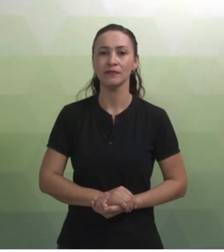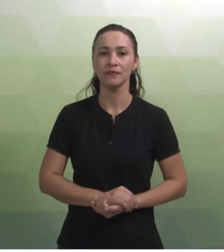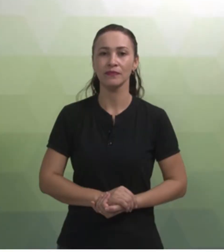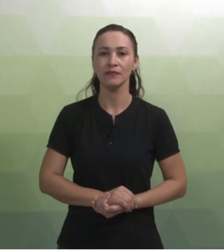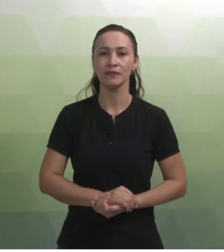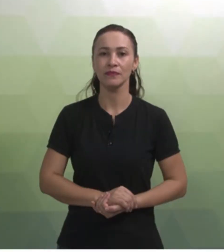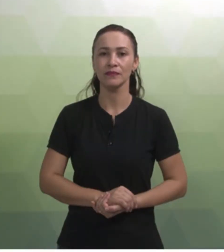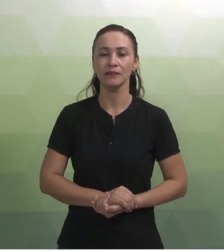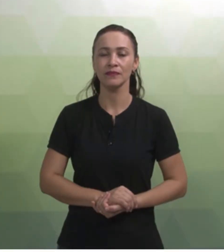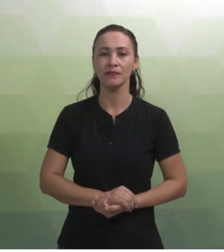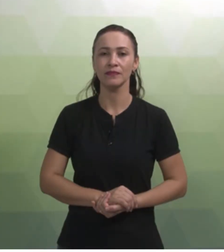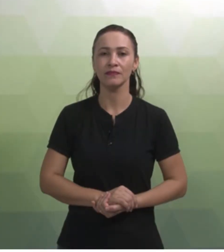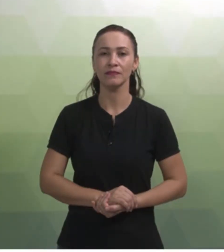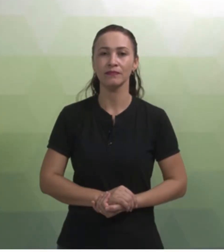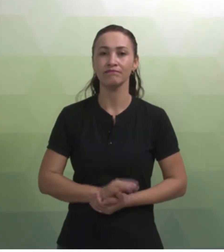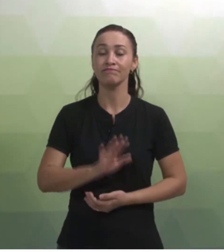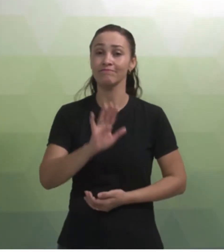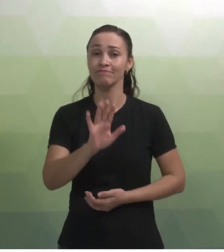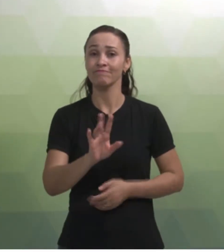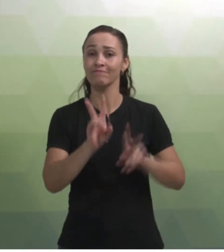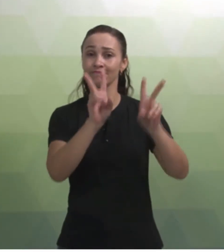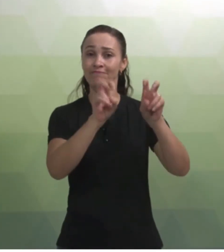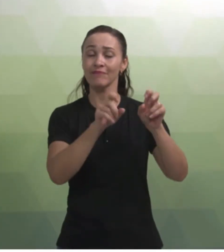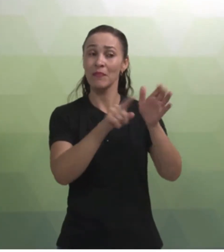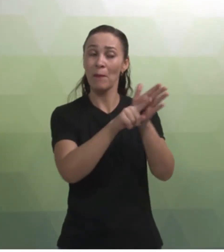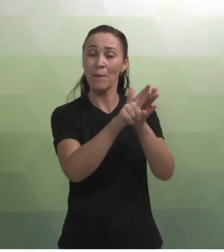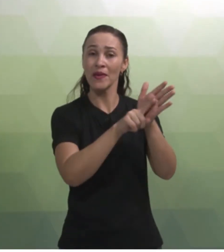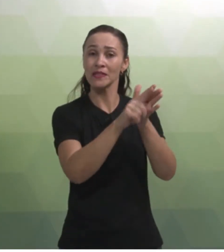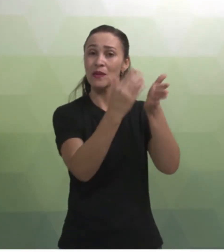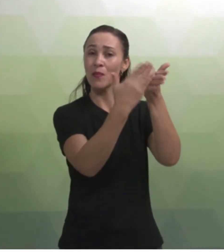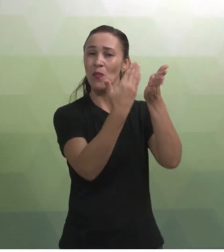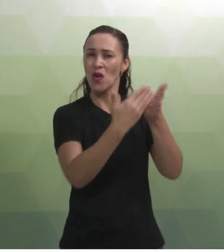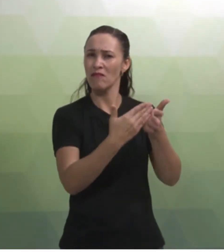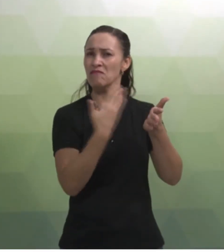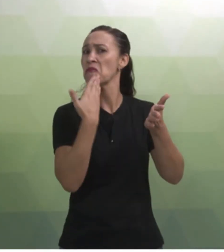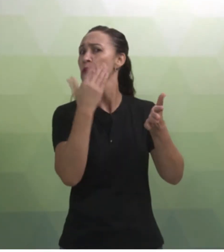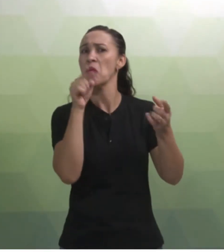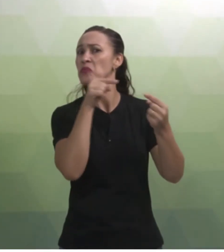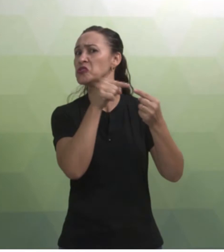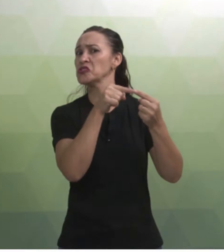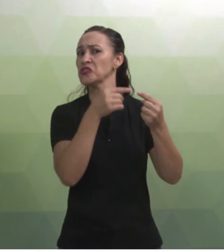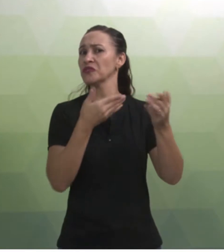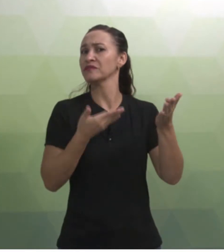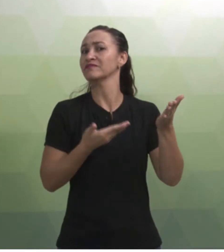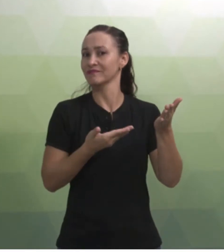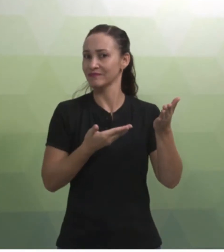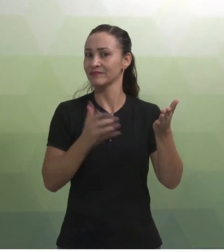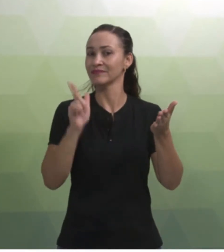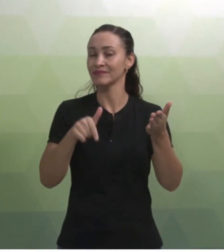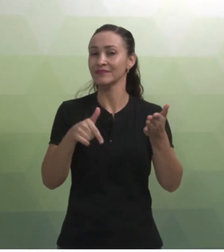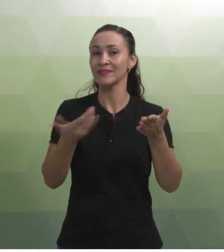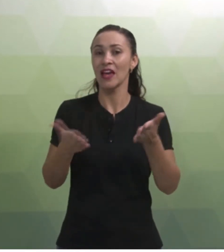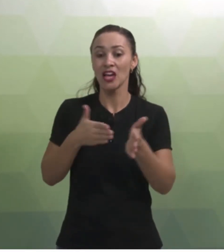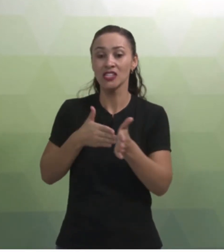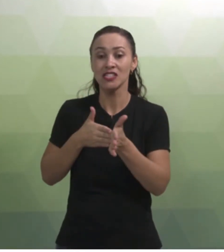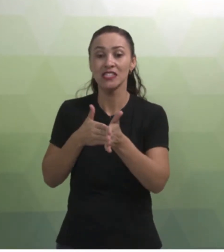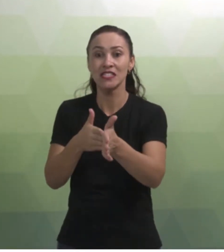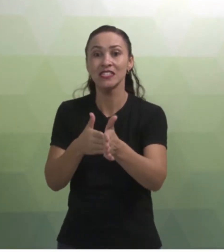Bom, a respeito da pesquisa bibliográfica, qual o objetivo? Bom, direcionar a busca por